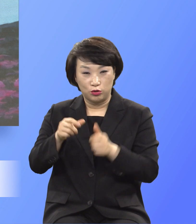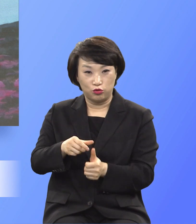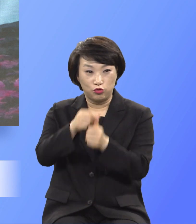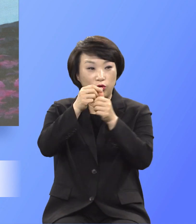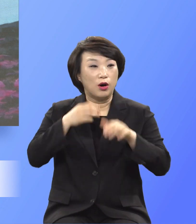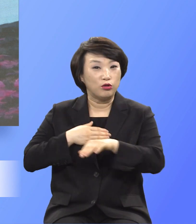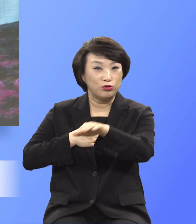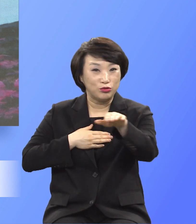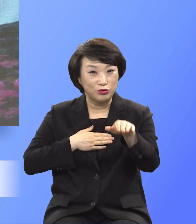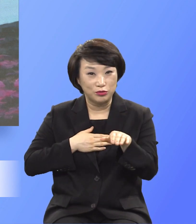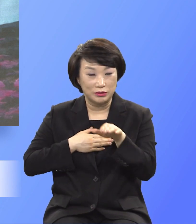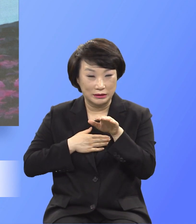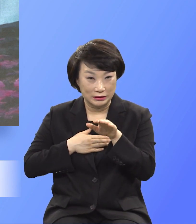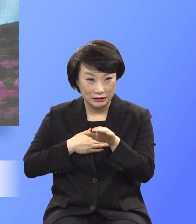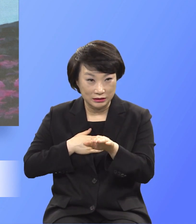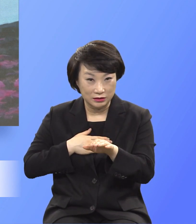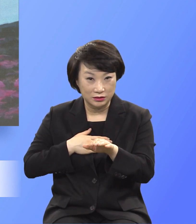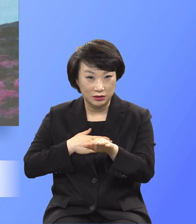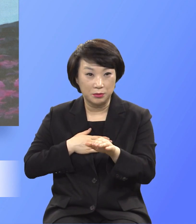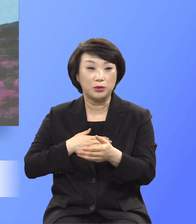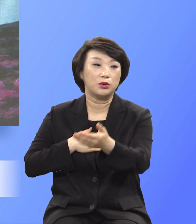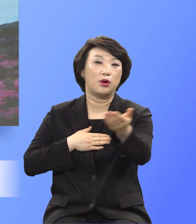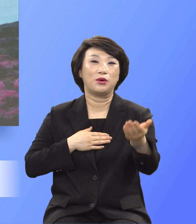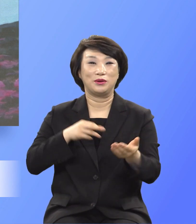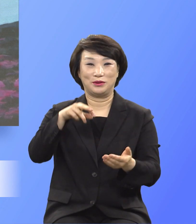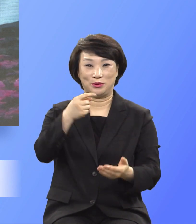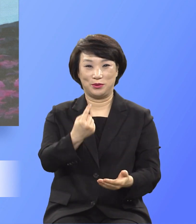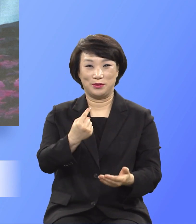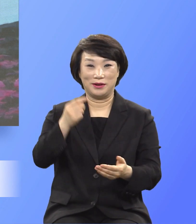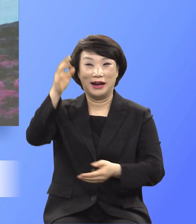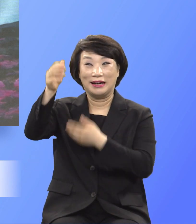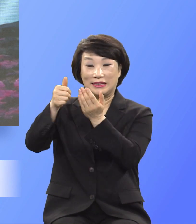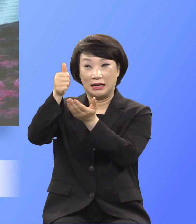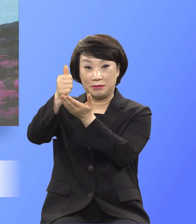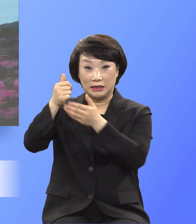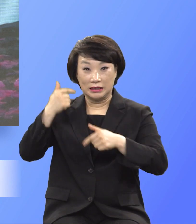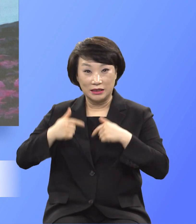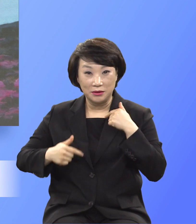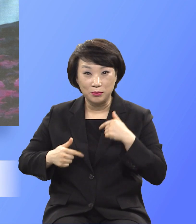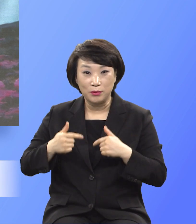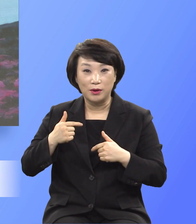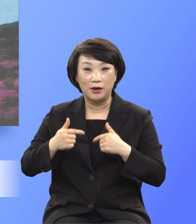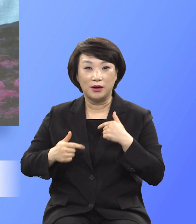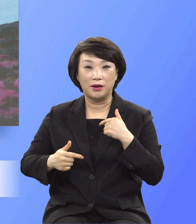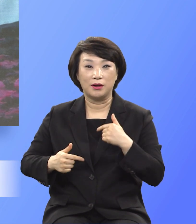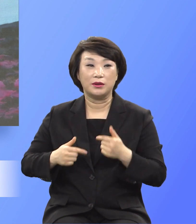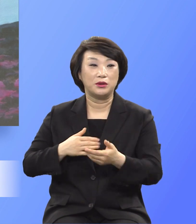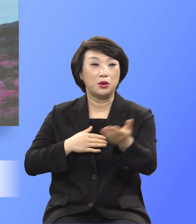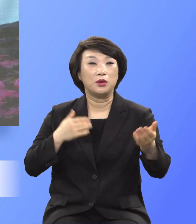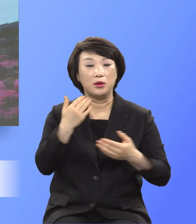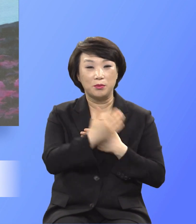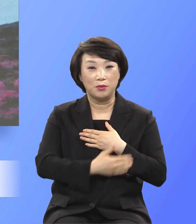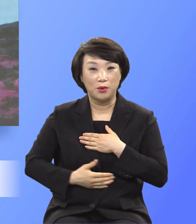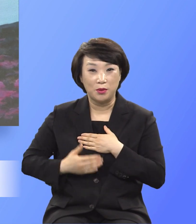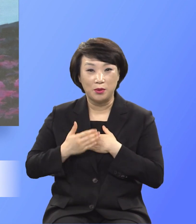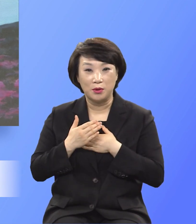너희도 하나님이 기뻐하시는 너희 몸을 산